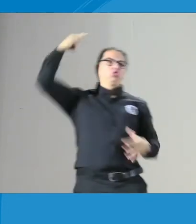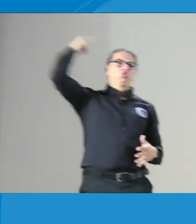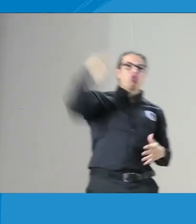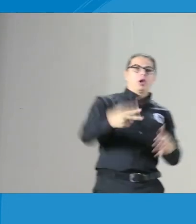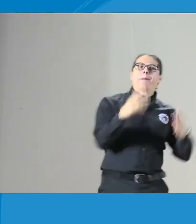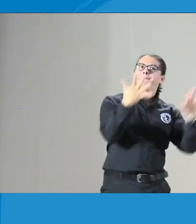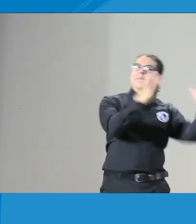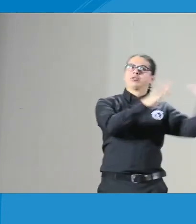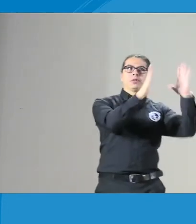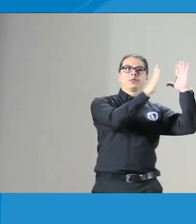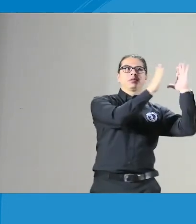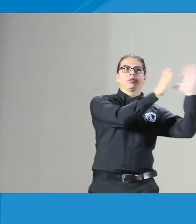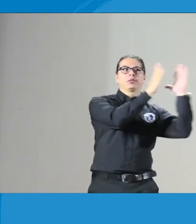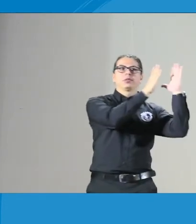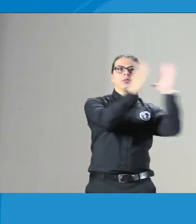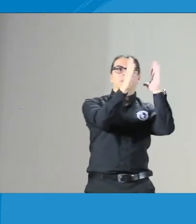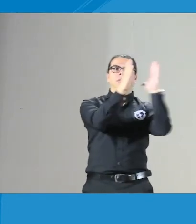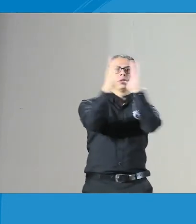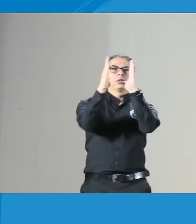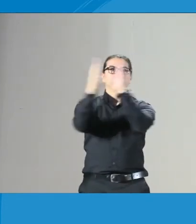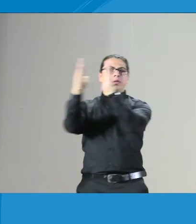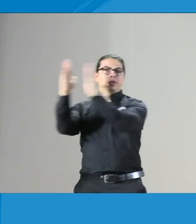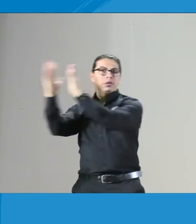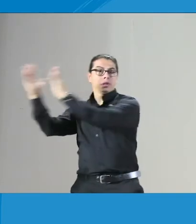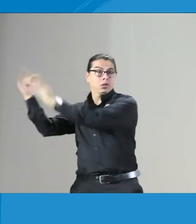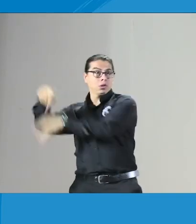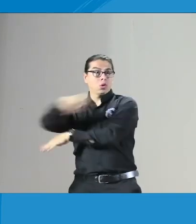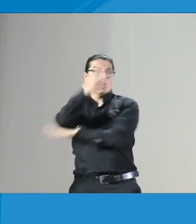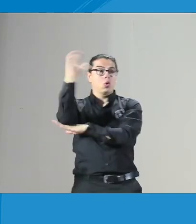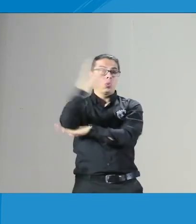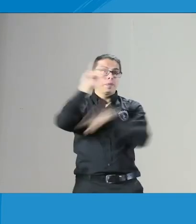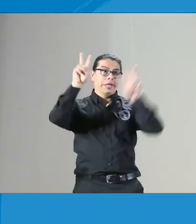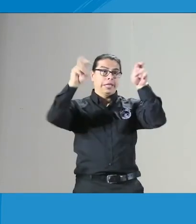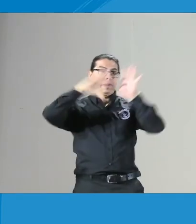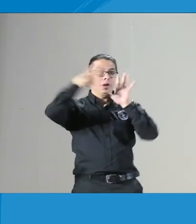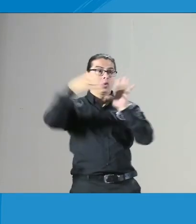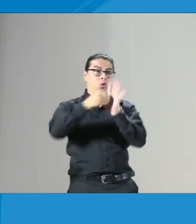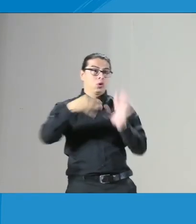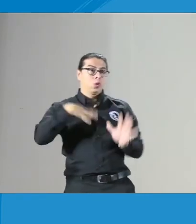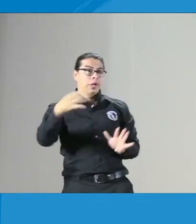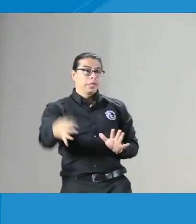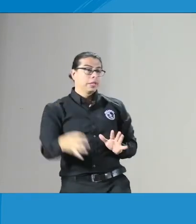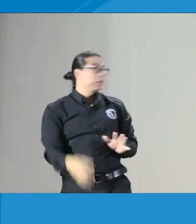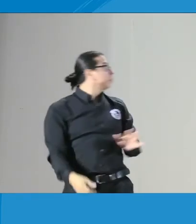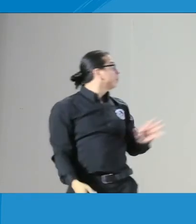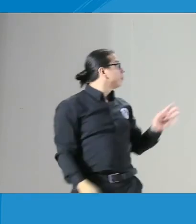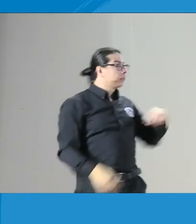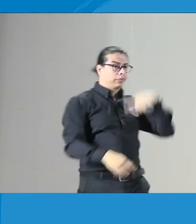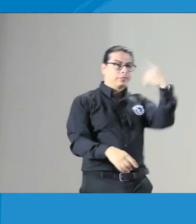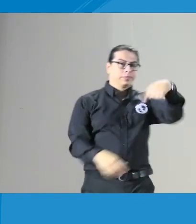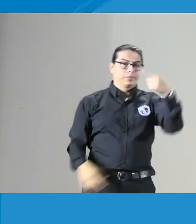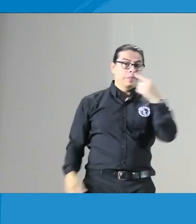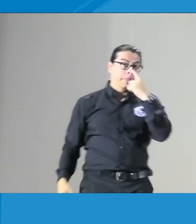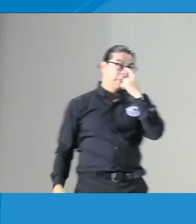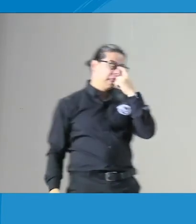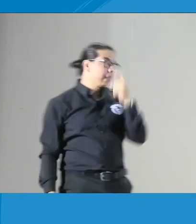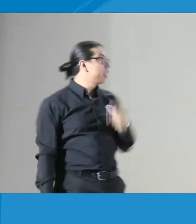entonces vamos a mostrar como ese proceso histórico del código de ética por favor la sección